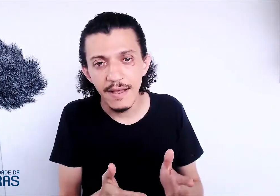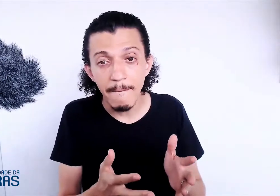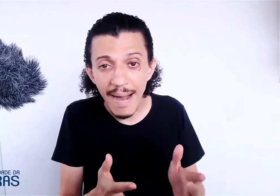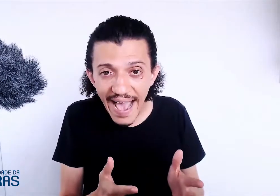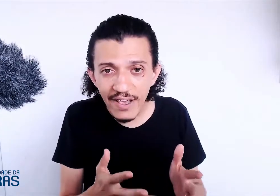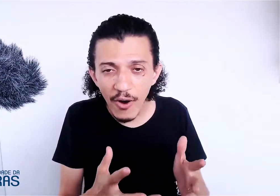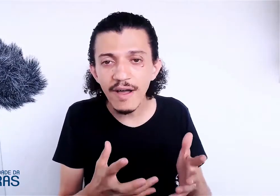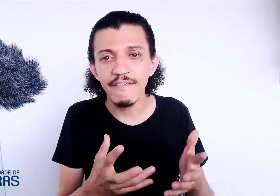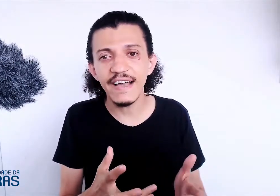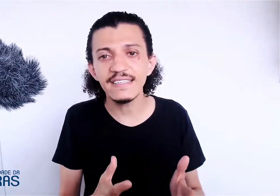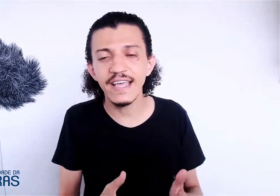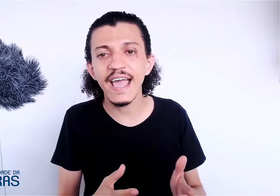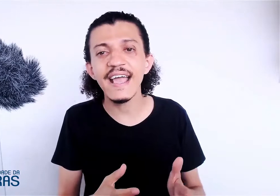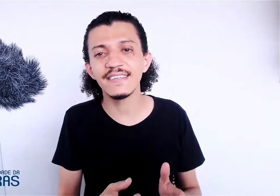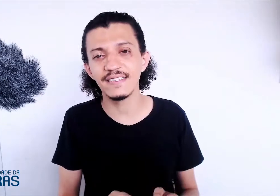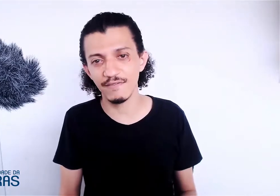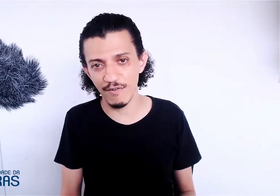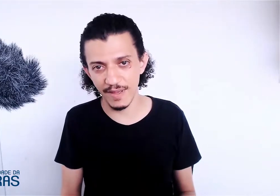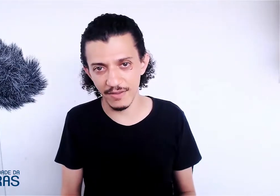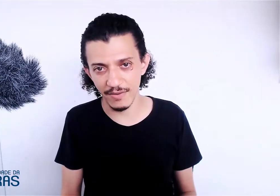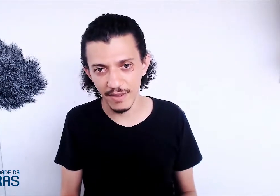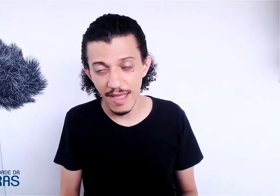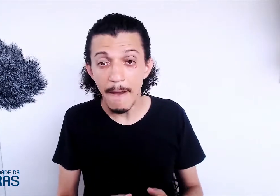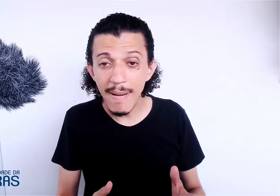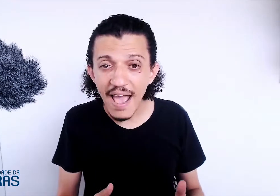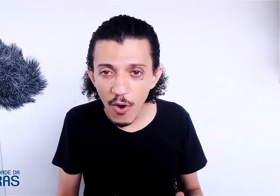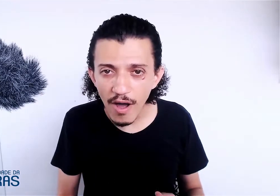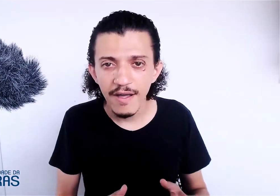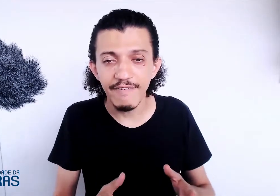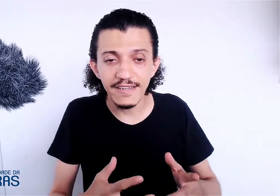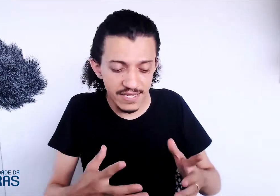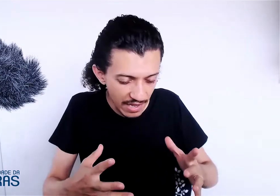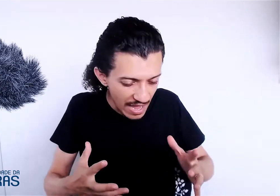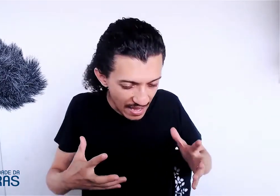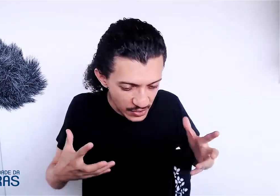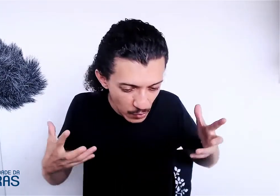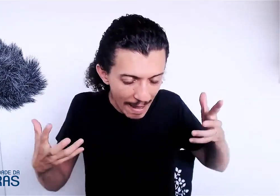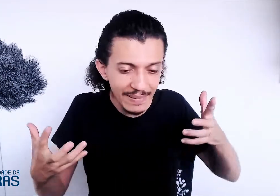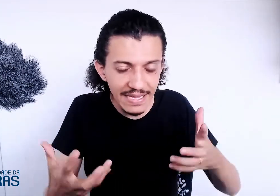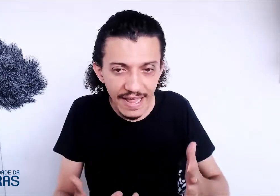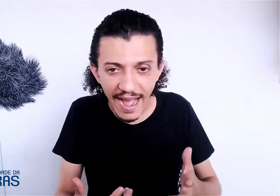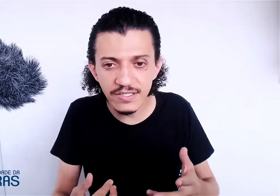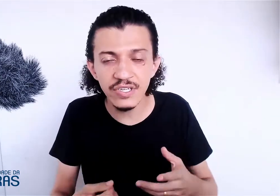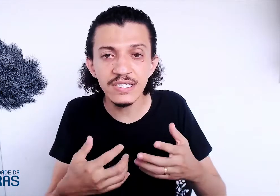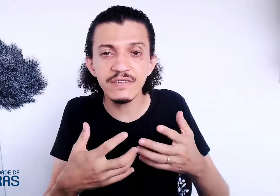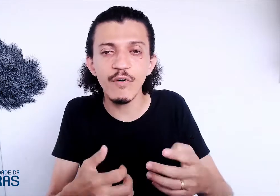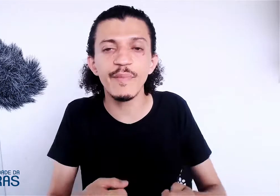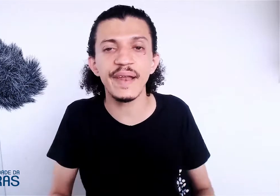maior vai ser esse desenvolvimento. Maior vai ser a sua habilidade de desenvolvimento,